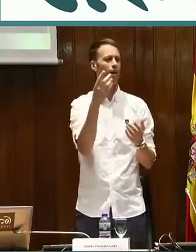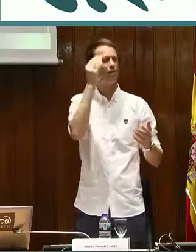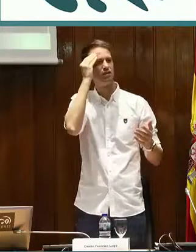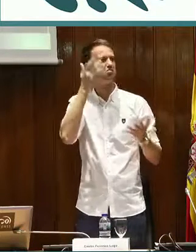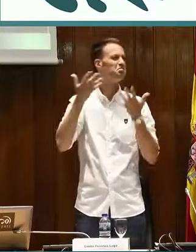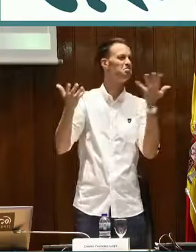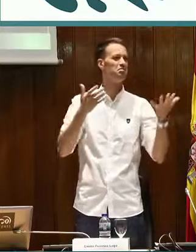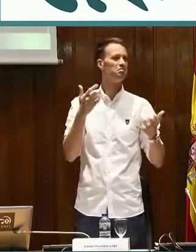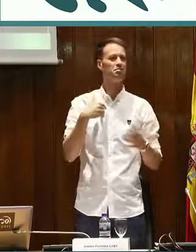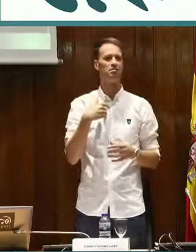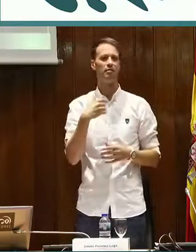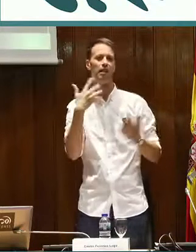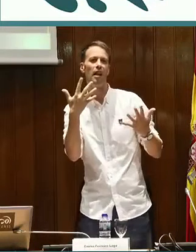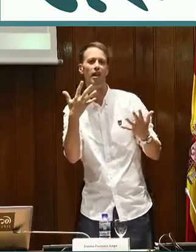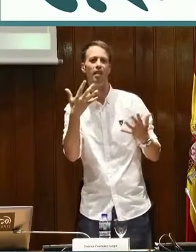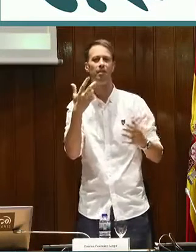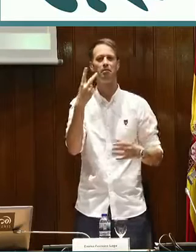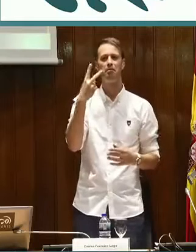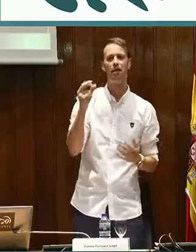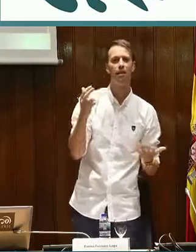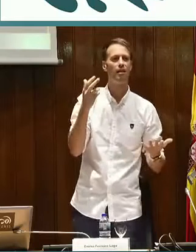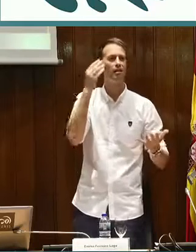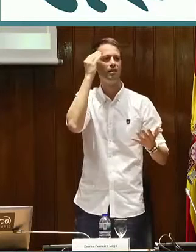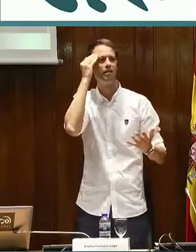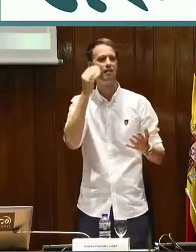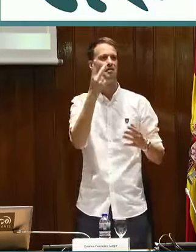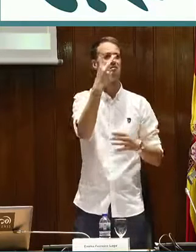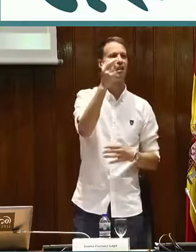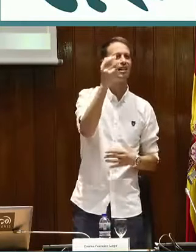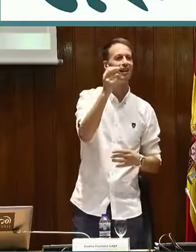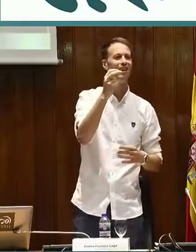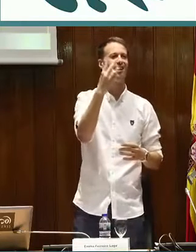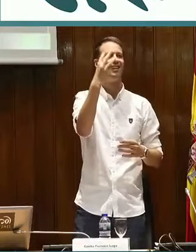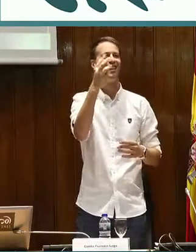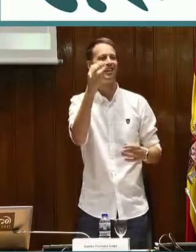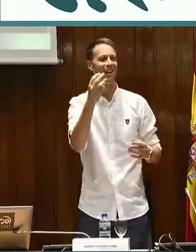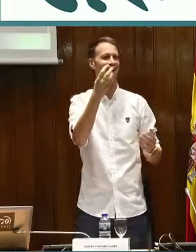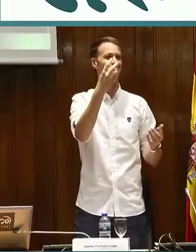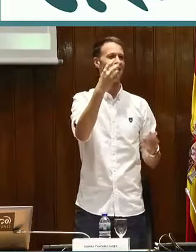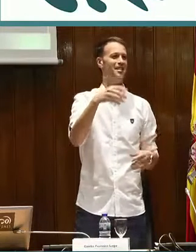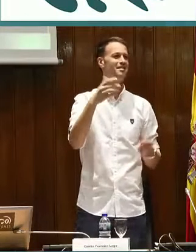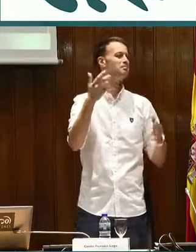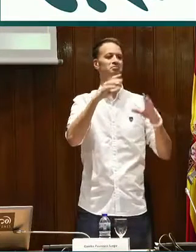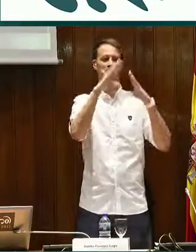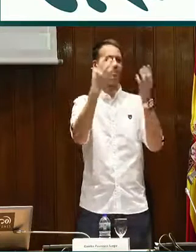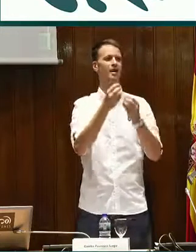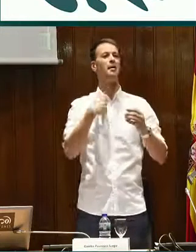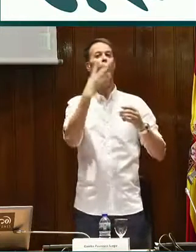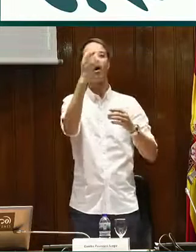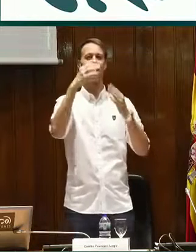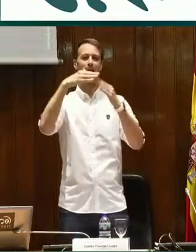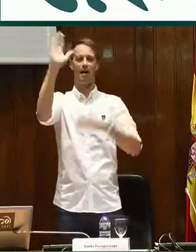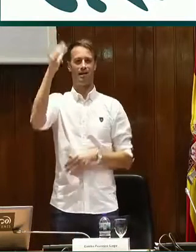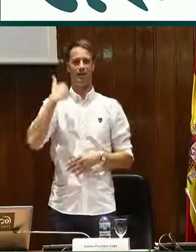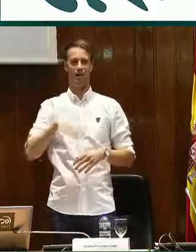fundación, signoguías, algunas las ha hecho otras personas. Pero ¿cuántas signoguías pensáis que puede haber? ¿20? ¿Cuántas?